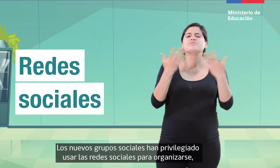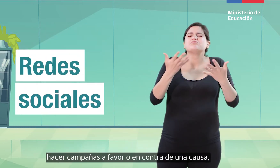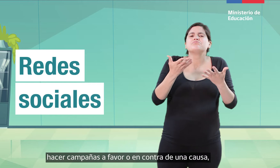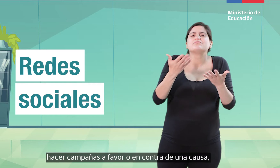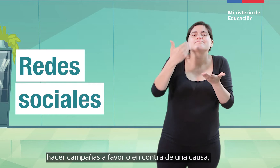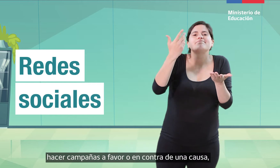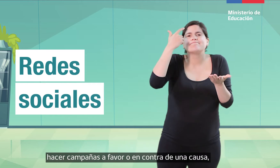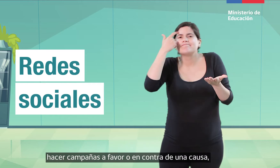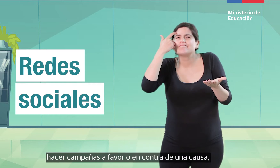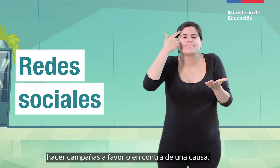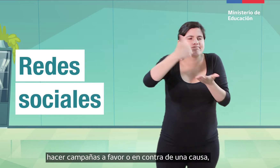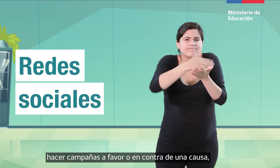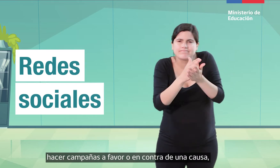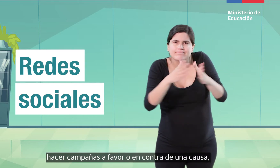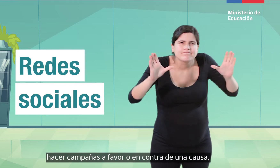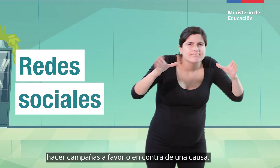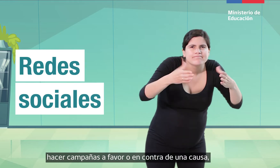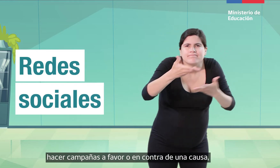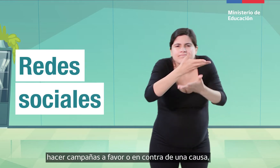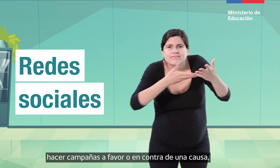hacer campañas a favor o en contra de una causa,